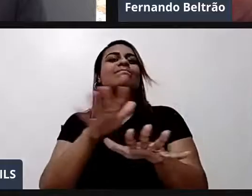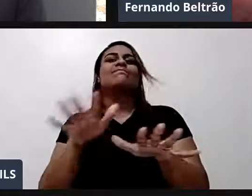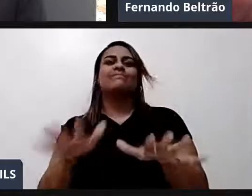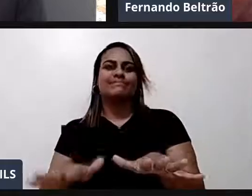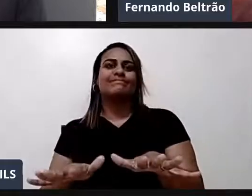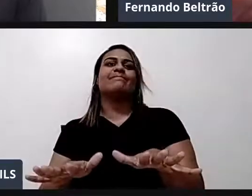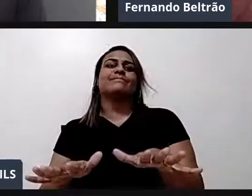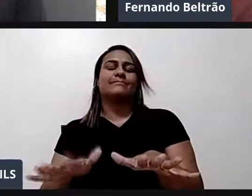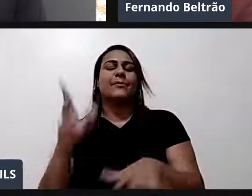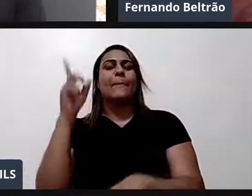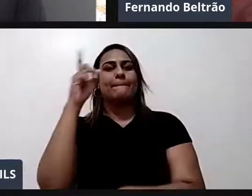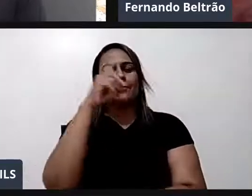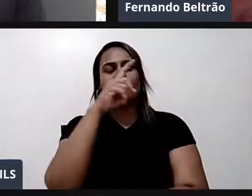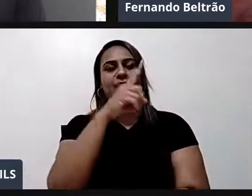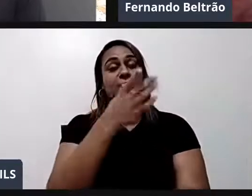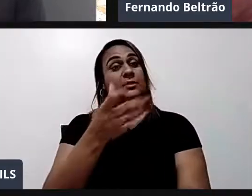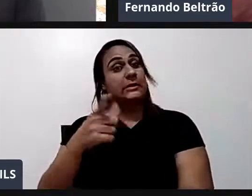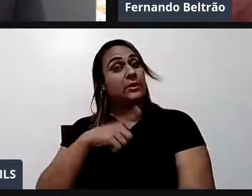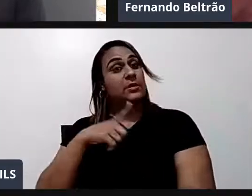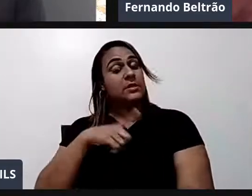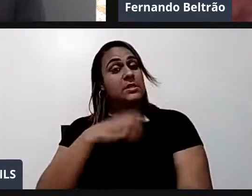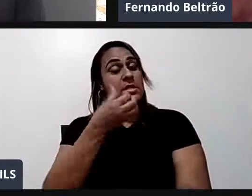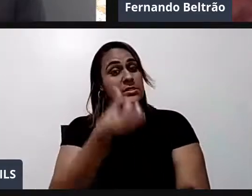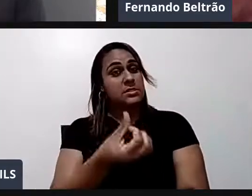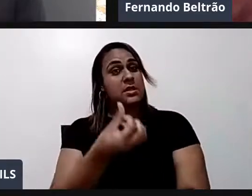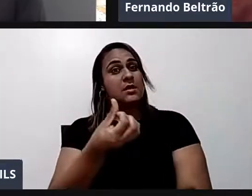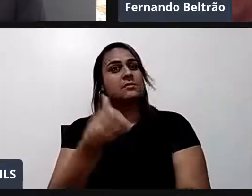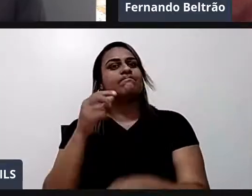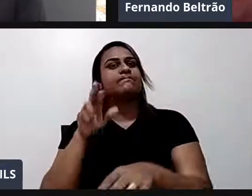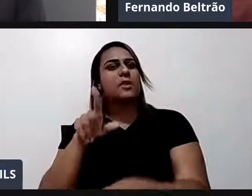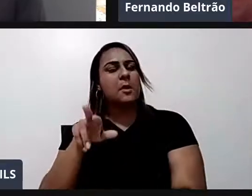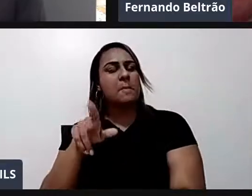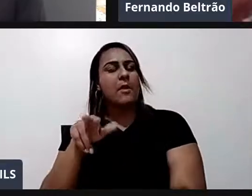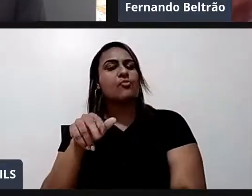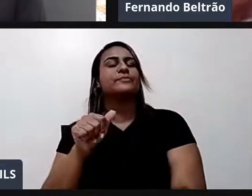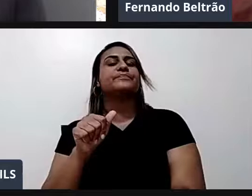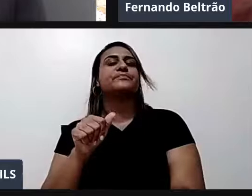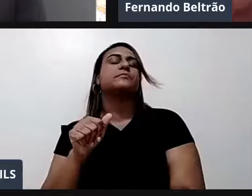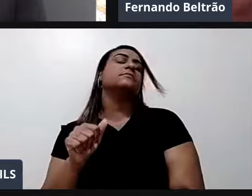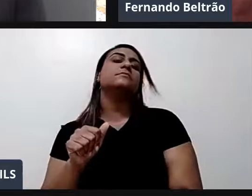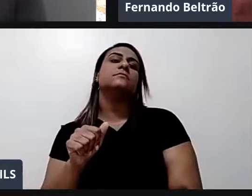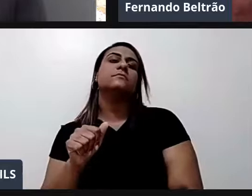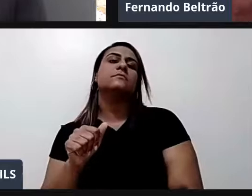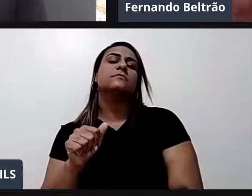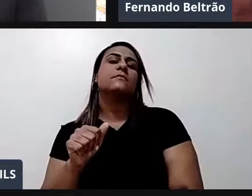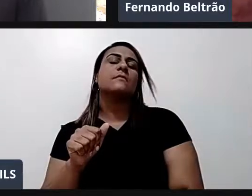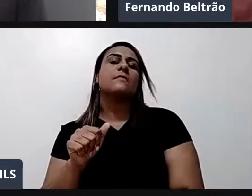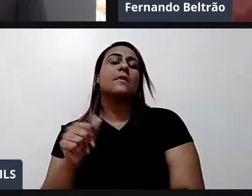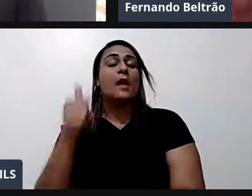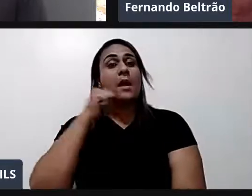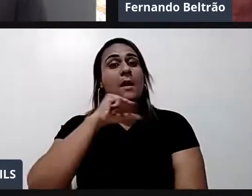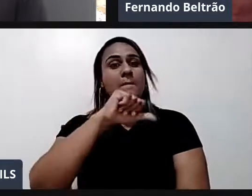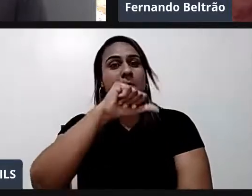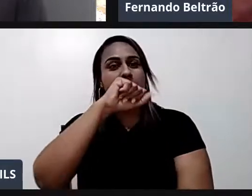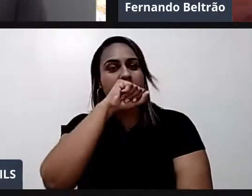irmãos. Meu pai era carteiro. Minha mãe era professora do estado. E a gente tinha uma série de dificuldades. E eu queria ser médico. Bom.